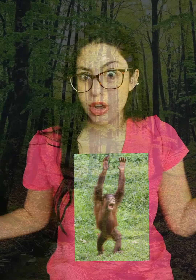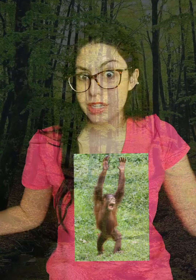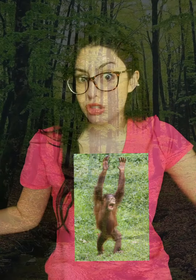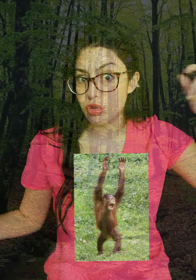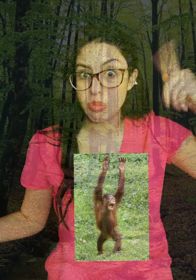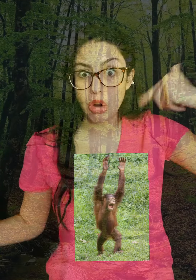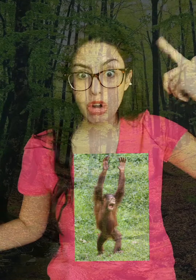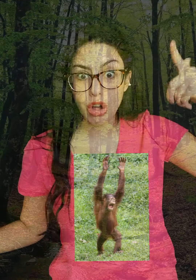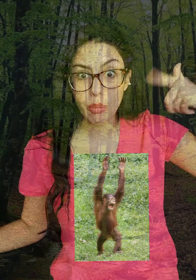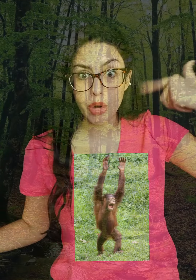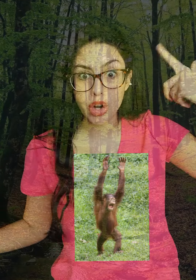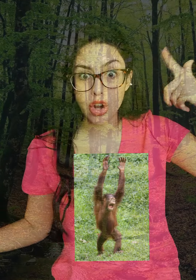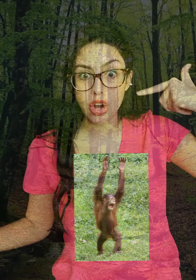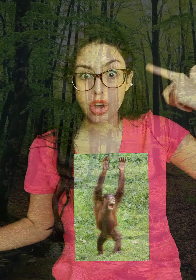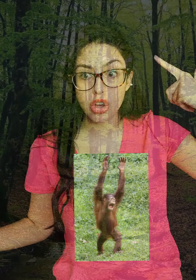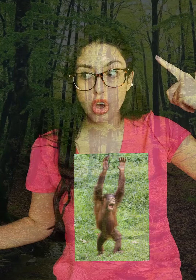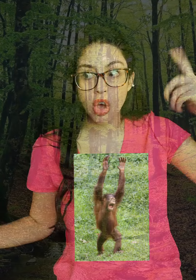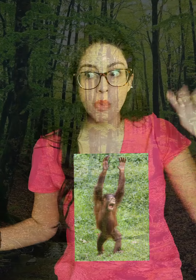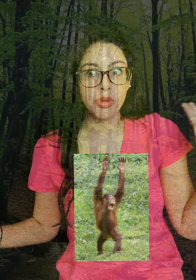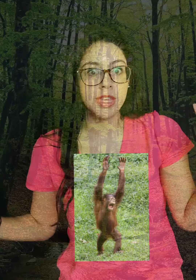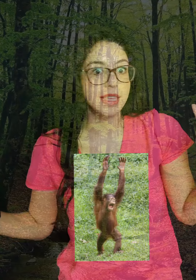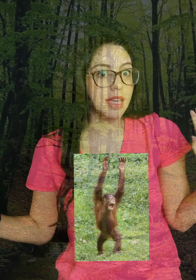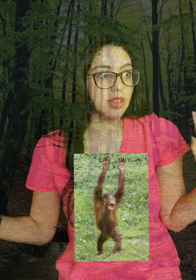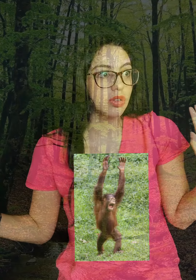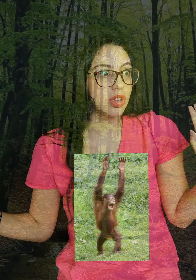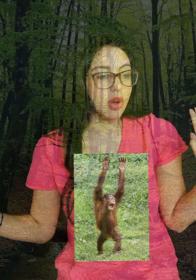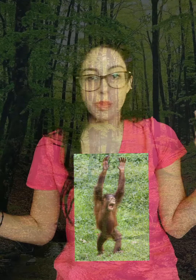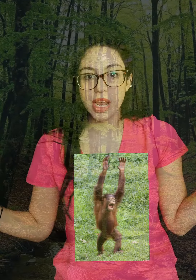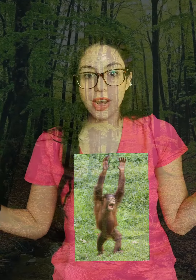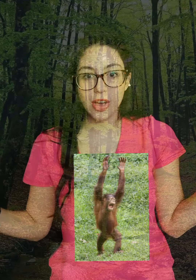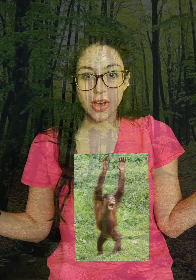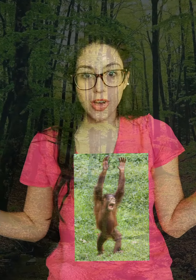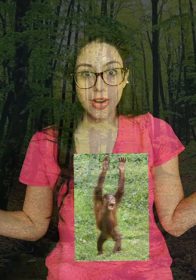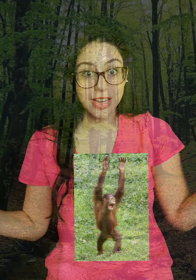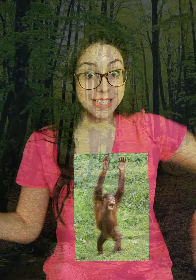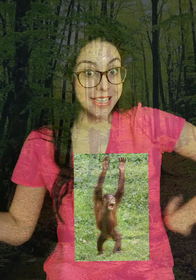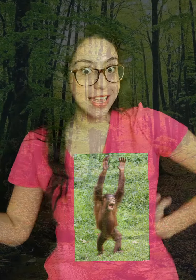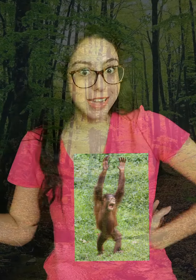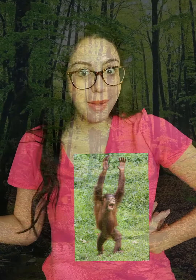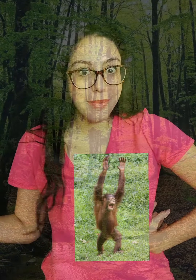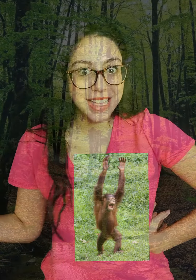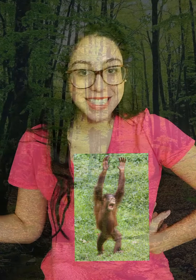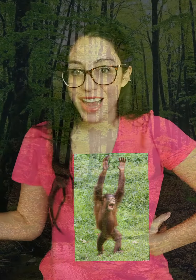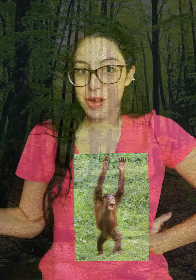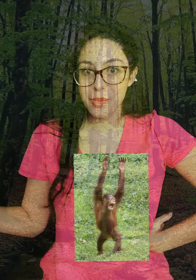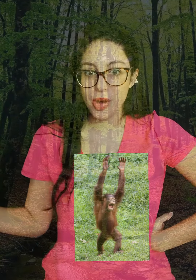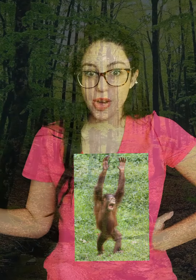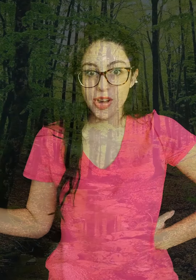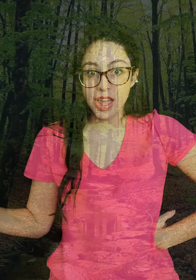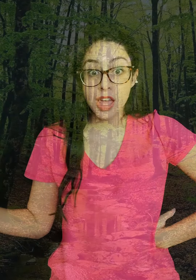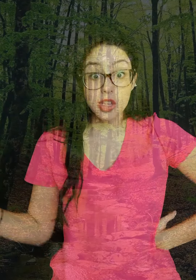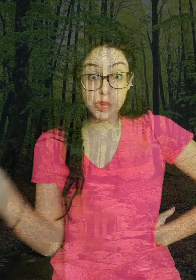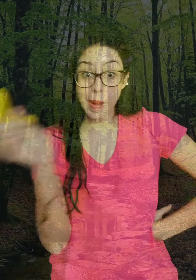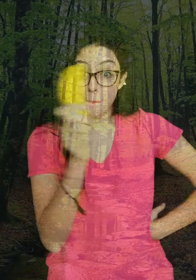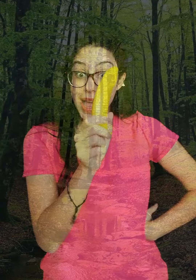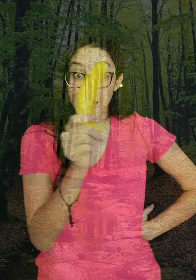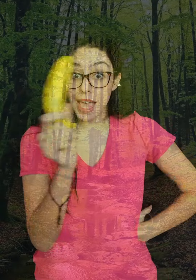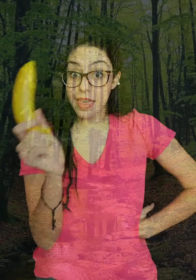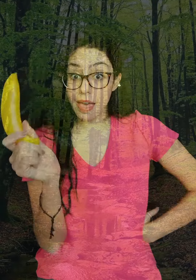es un mono, mono loco. Muy inquieto y comilón, y se llama Salomón. Su mamá le da